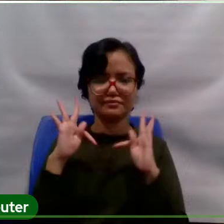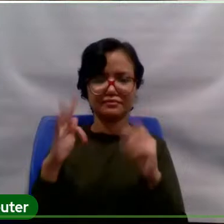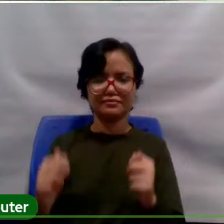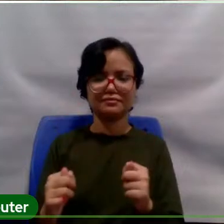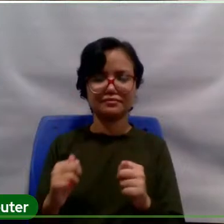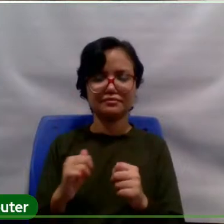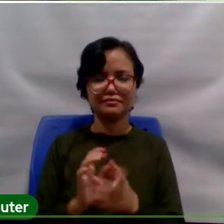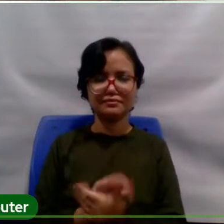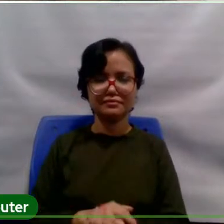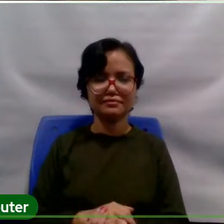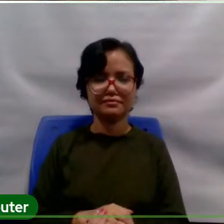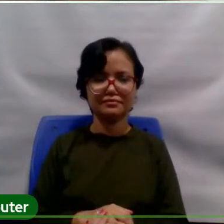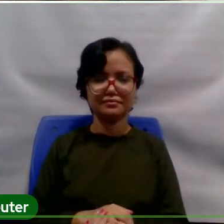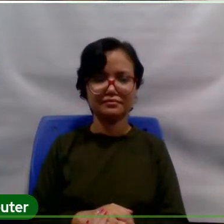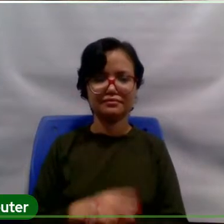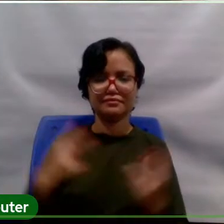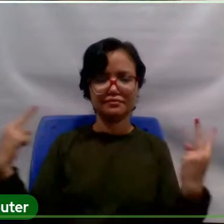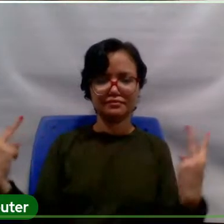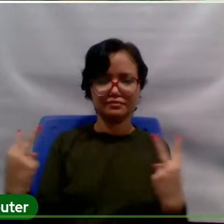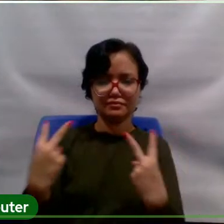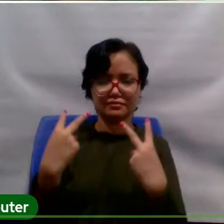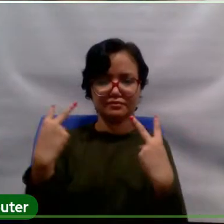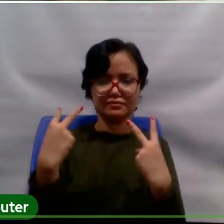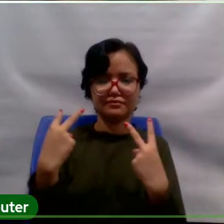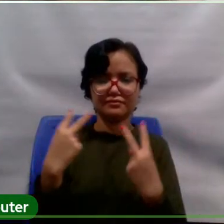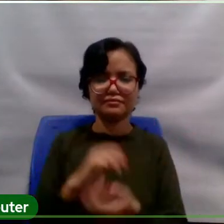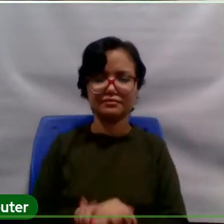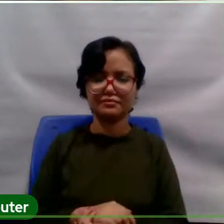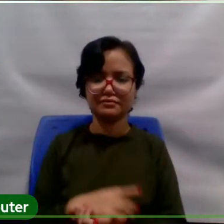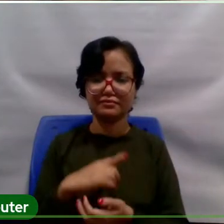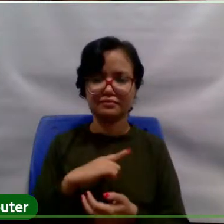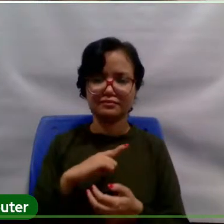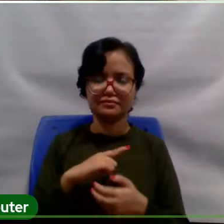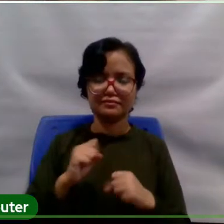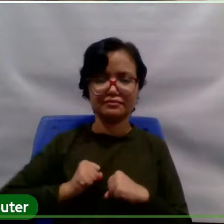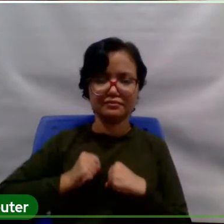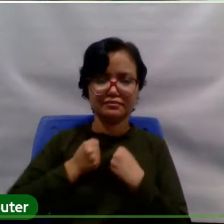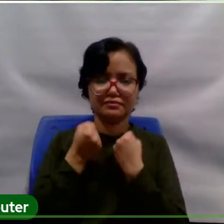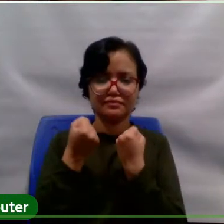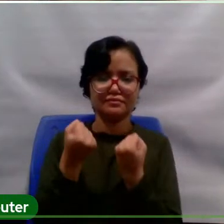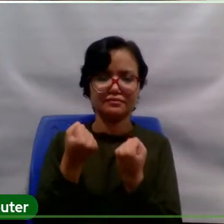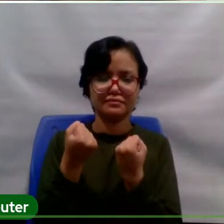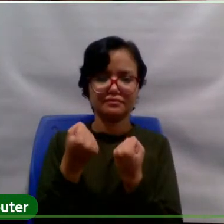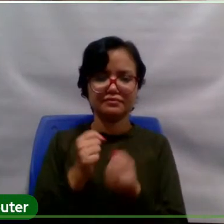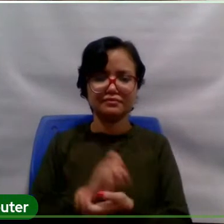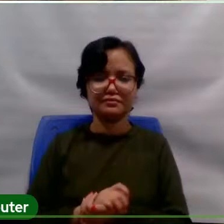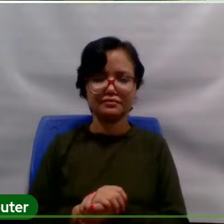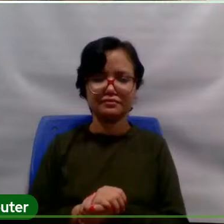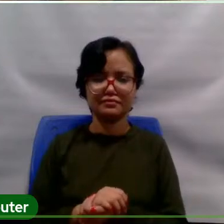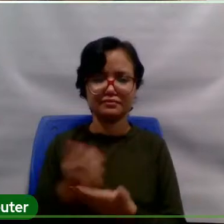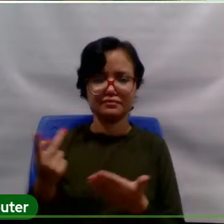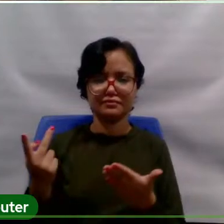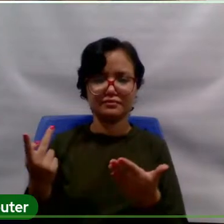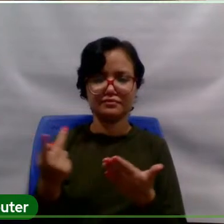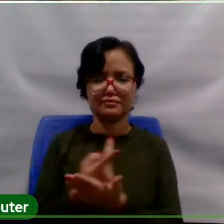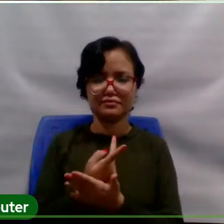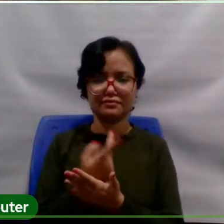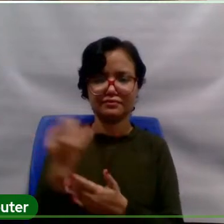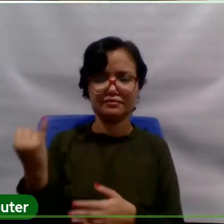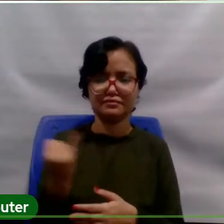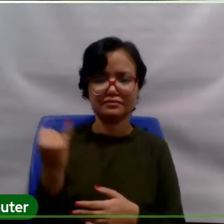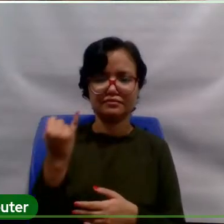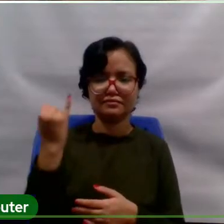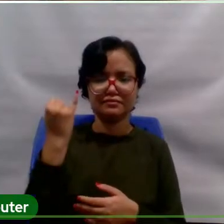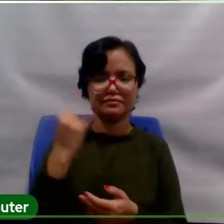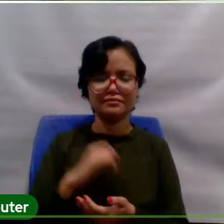aí nos bastidores, né? Que têm se empenhado muito na realização desse importante evento. É